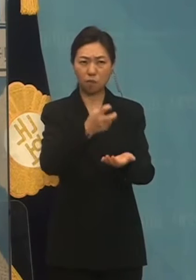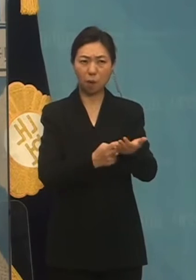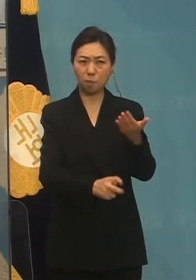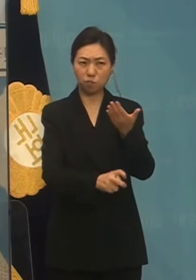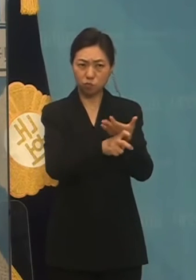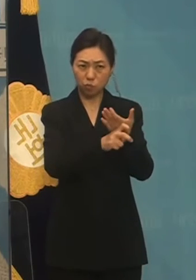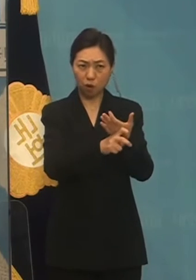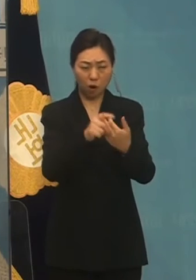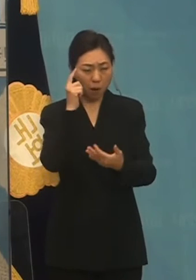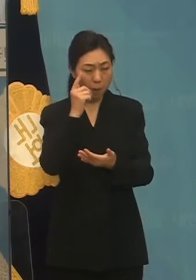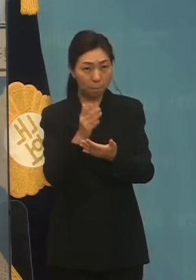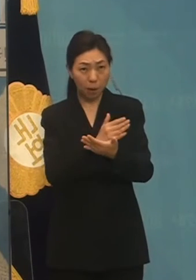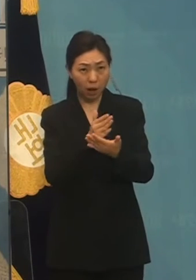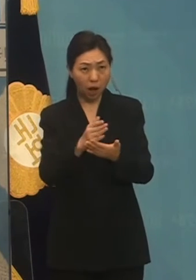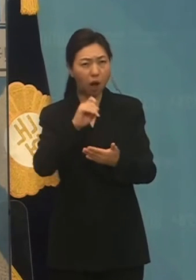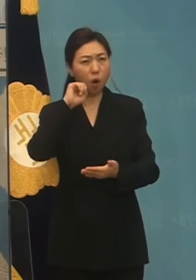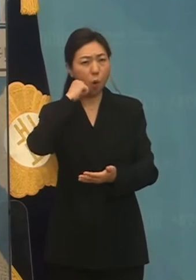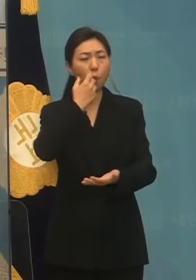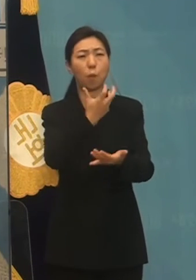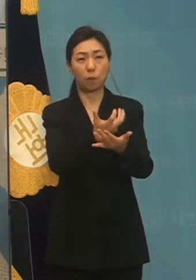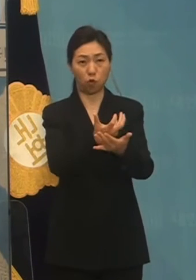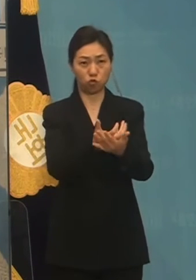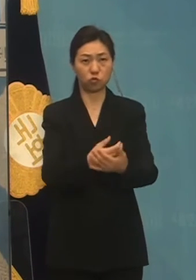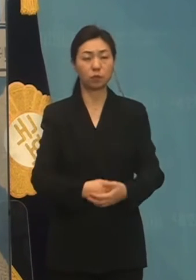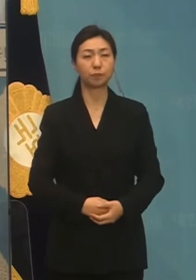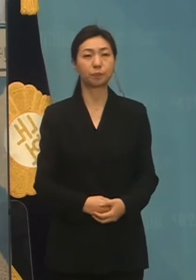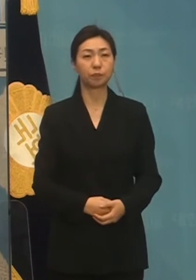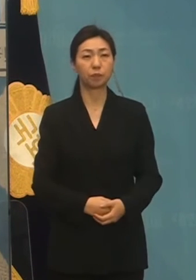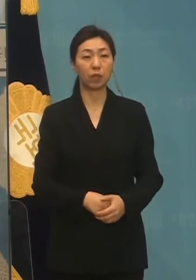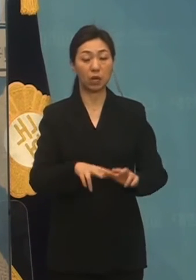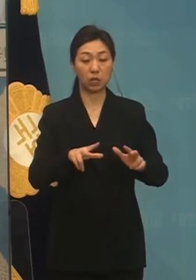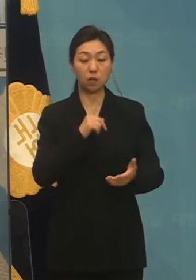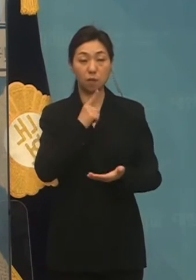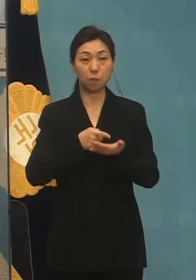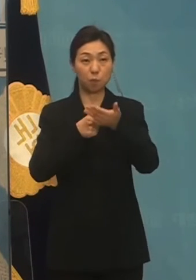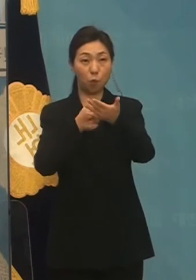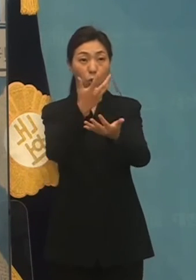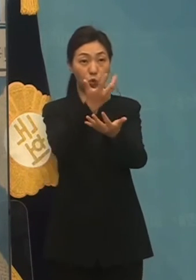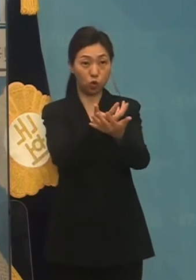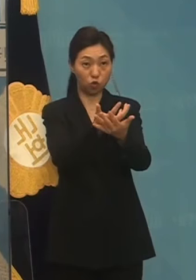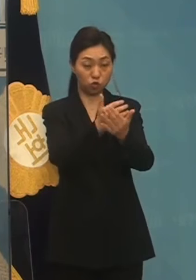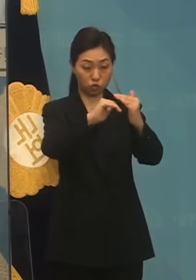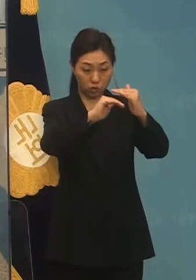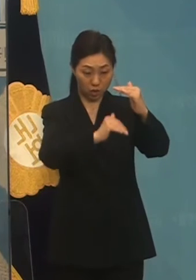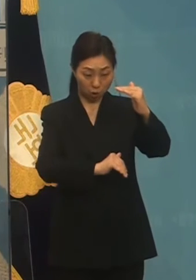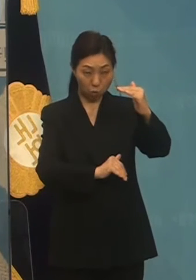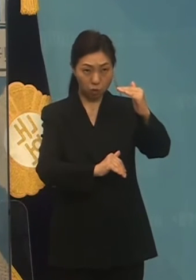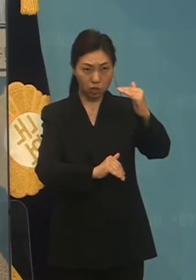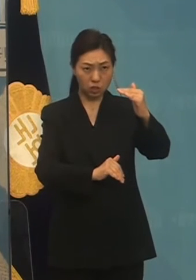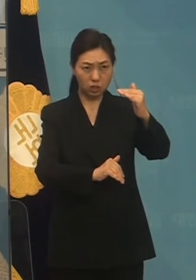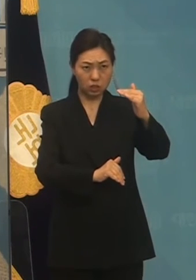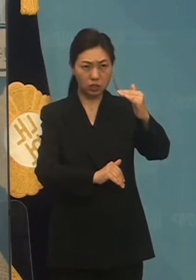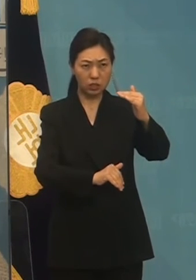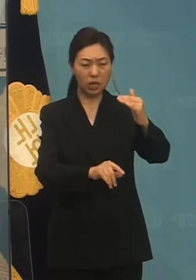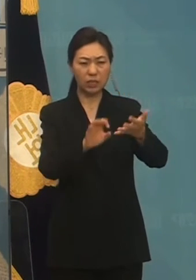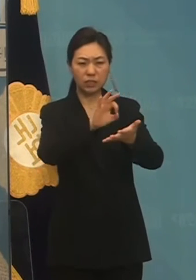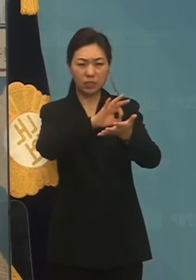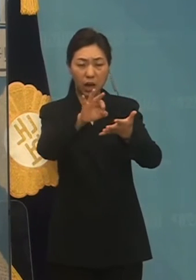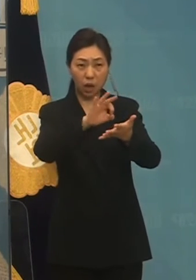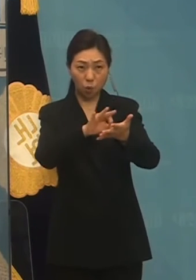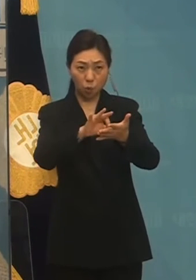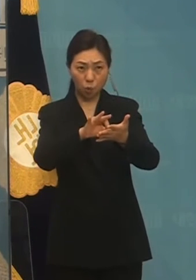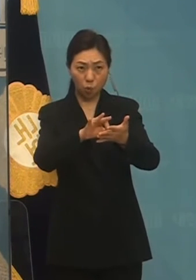보고서는 아니라는 말씀을 꼭 드리고자 합니다. 또한 이 보고서에 적혀진 대출은 각각의 유형과